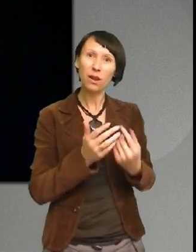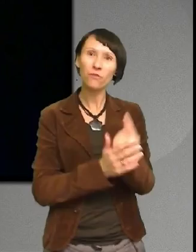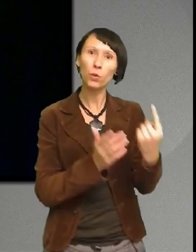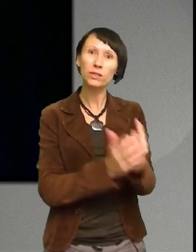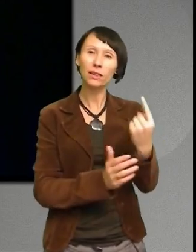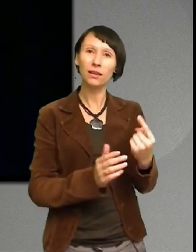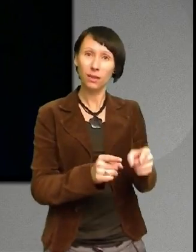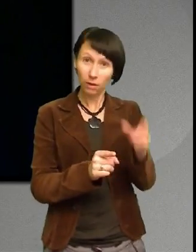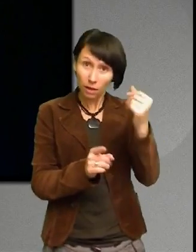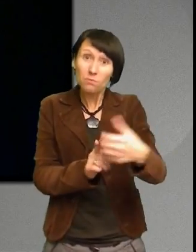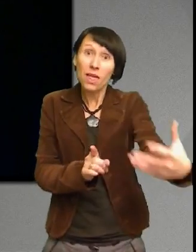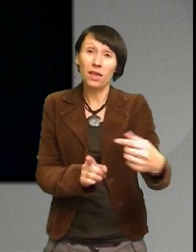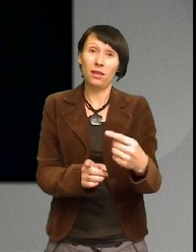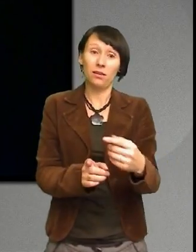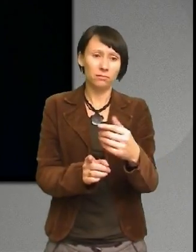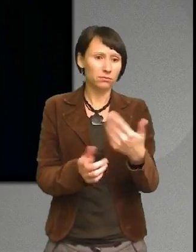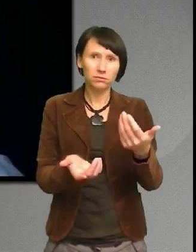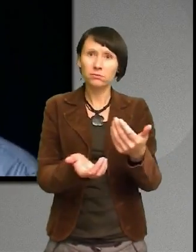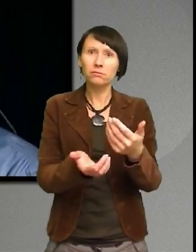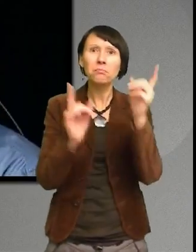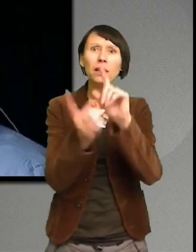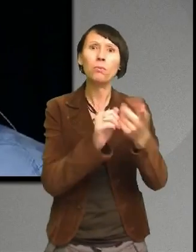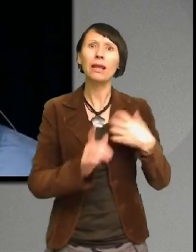kriminalitet. Det kan sluta i andra problem för samhället sen.